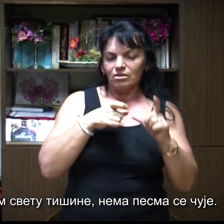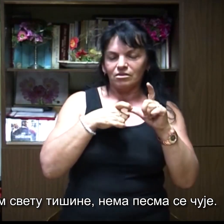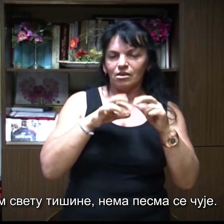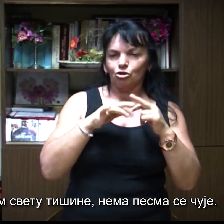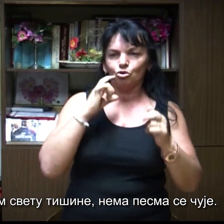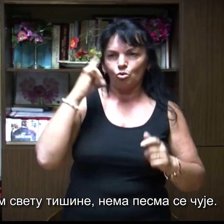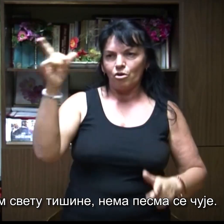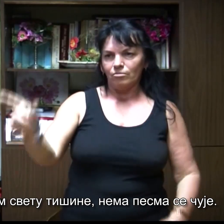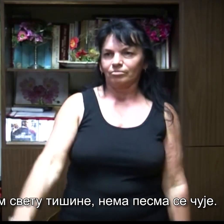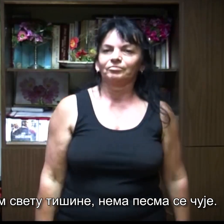se čuje.